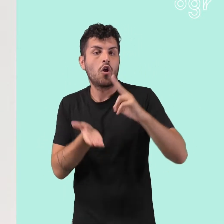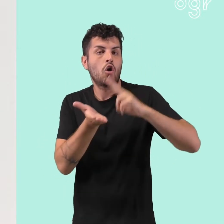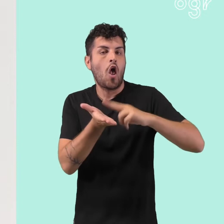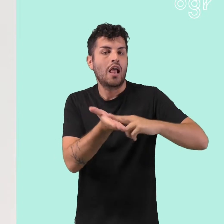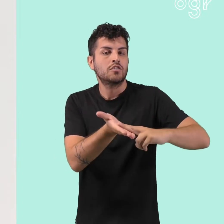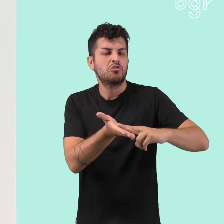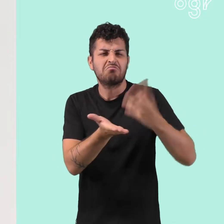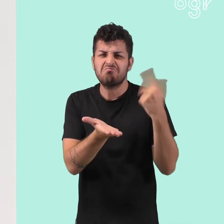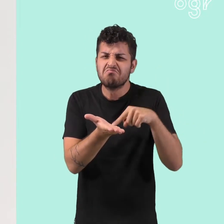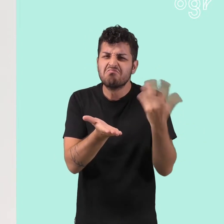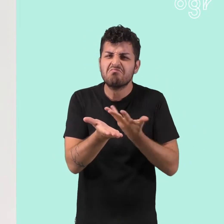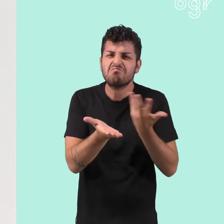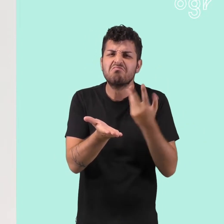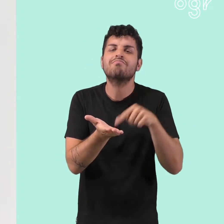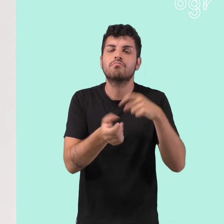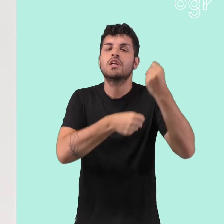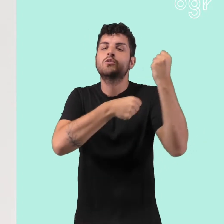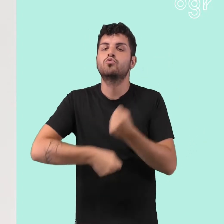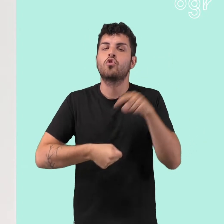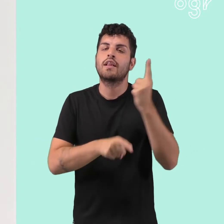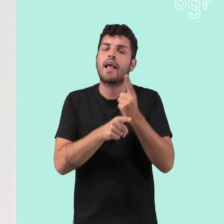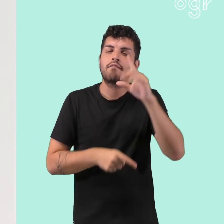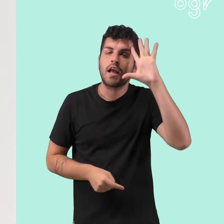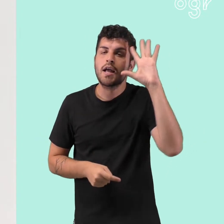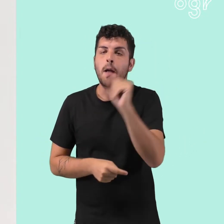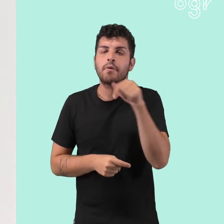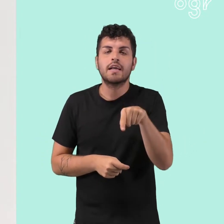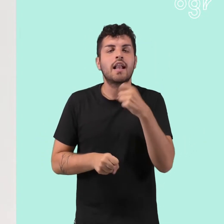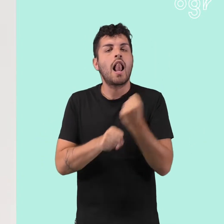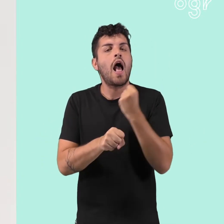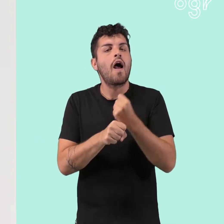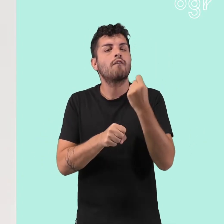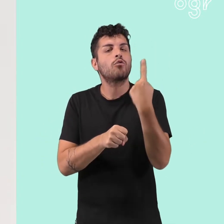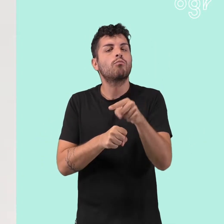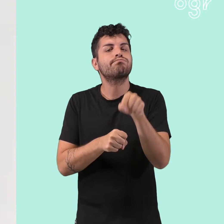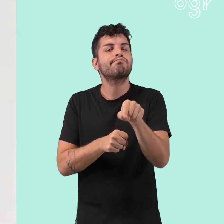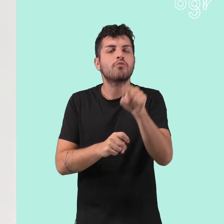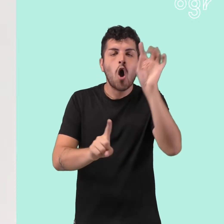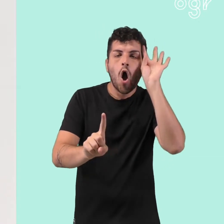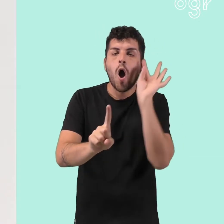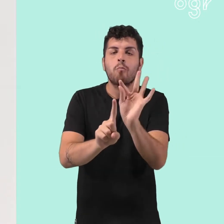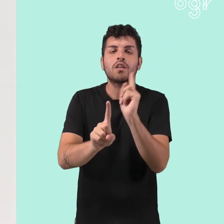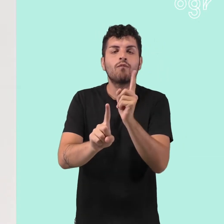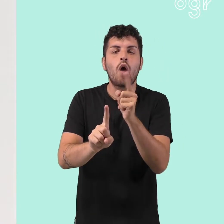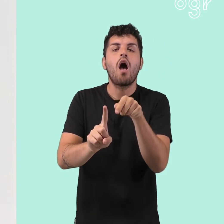'istituzione a prendere parte al Rolling Jubilee, un'operazione di acquisto ed estinzione di piccoli debiti,